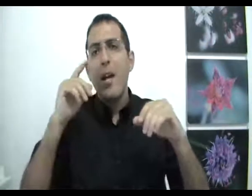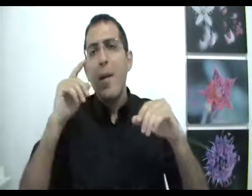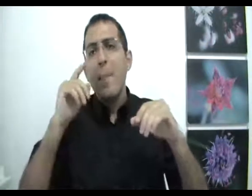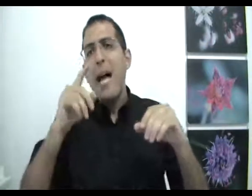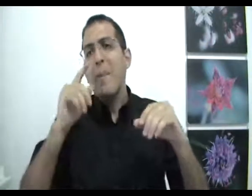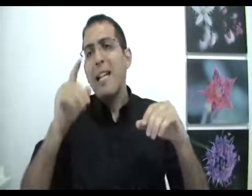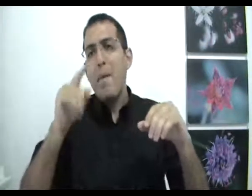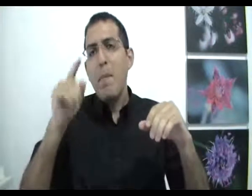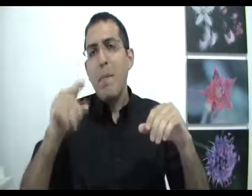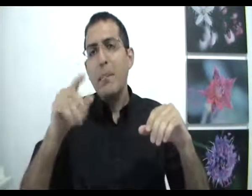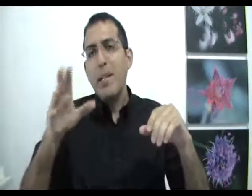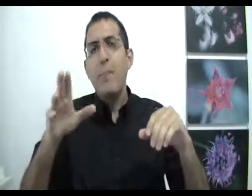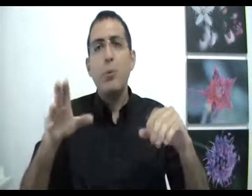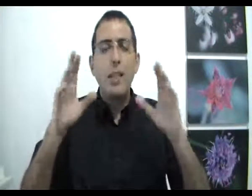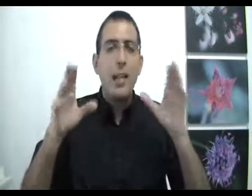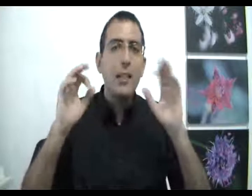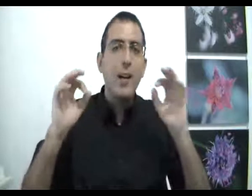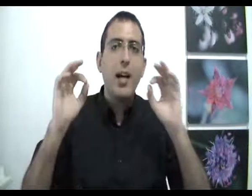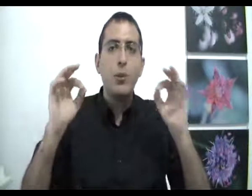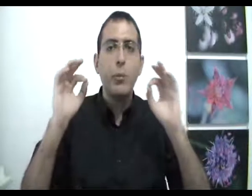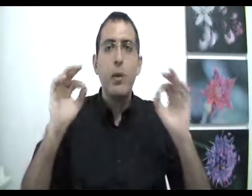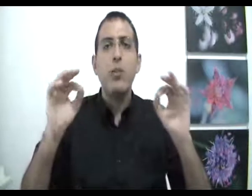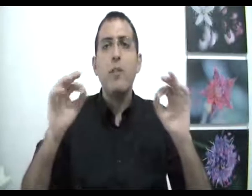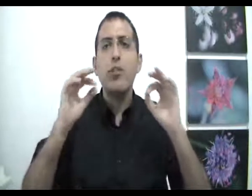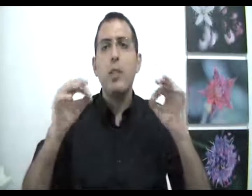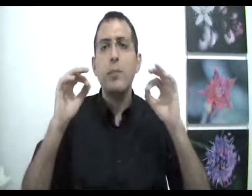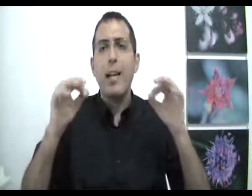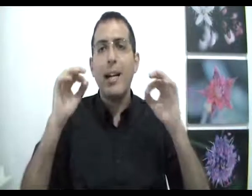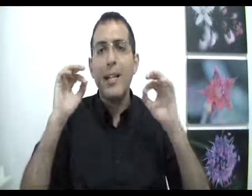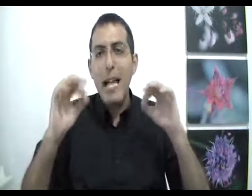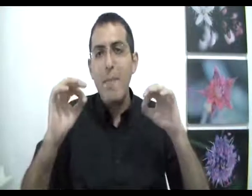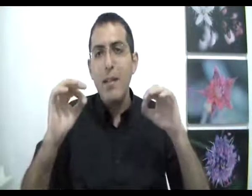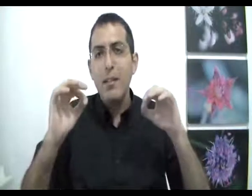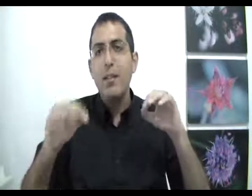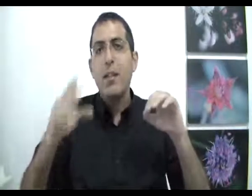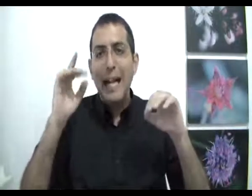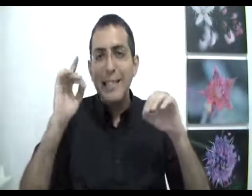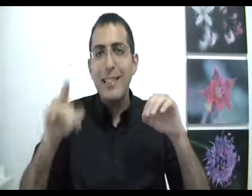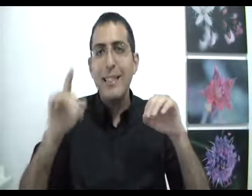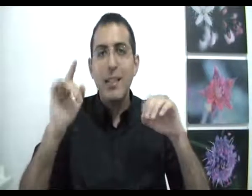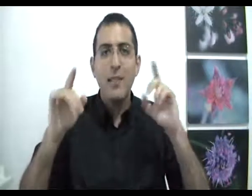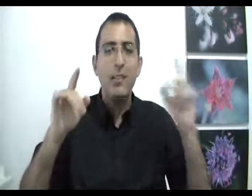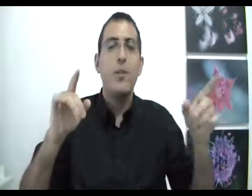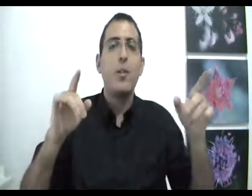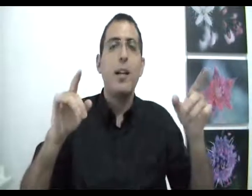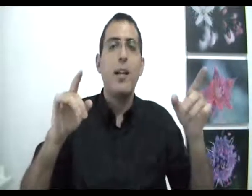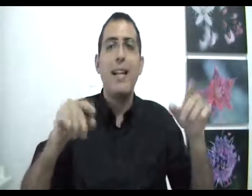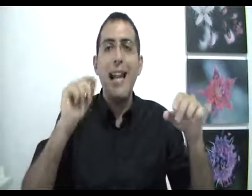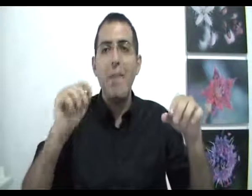מה האמת? למה באמת בן אדם פשוט צריך לקחת דבר אחד שהוא בוחר אותו ולשאול את עצמו רגע אחד למה עשיתי את הדבר הזה ולא דבר אחר, למה